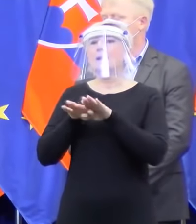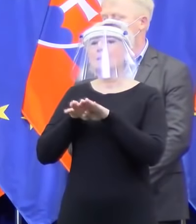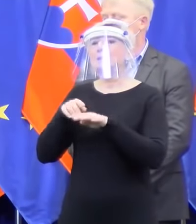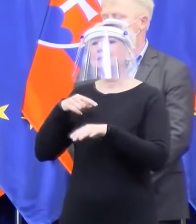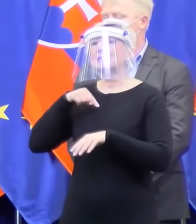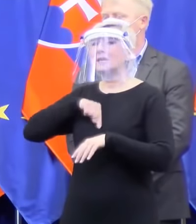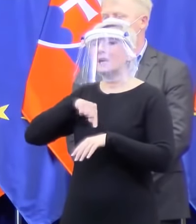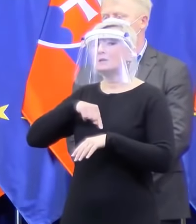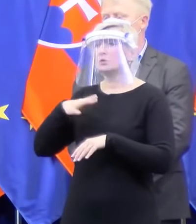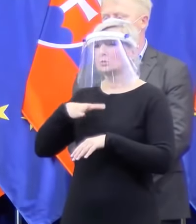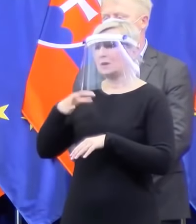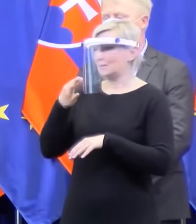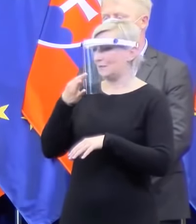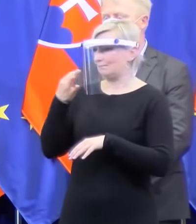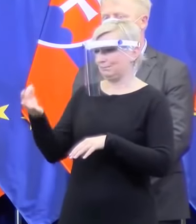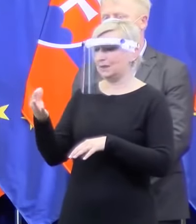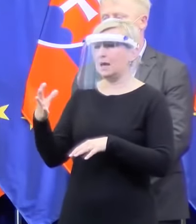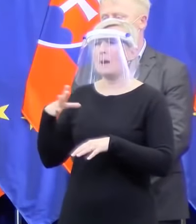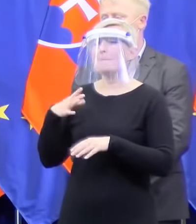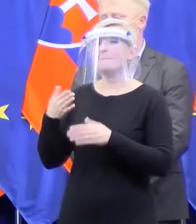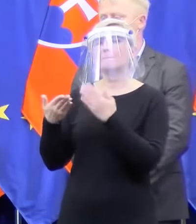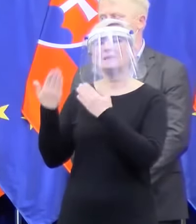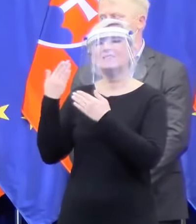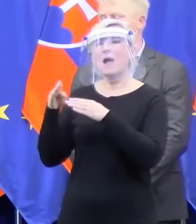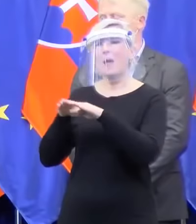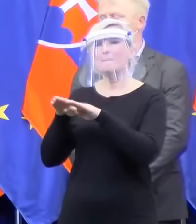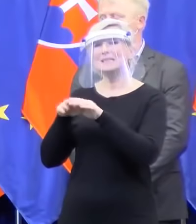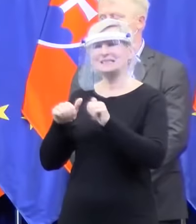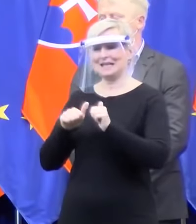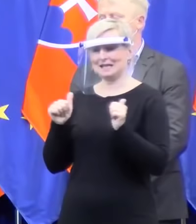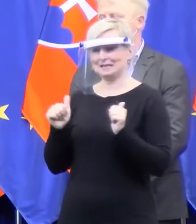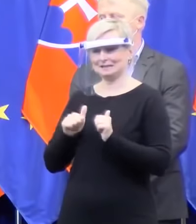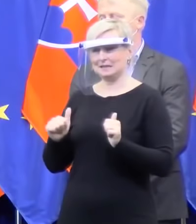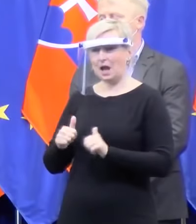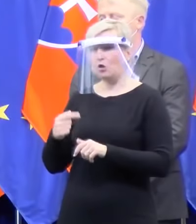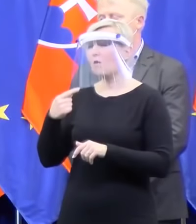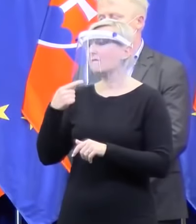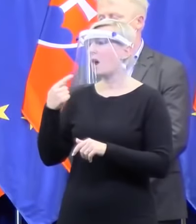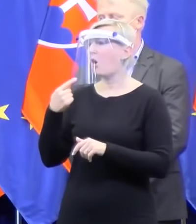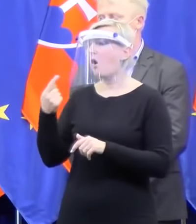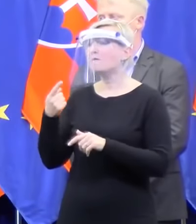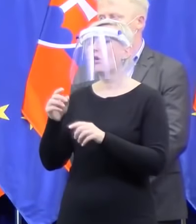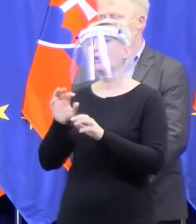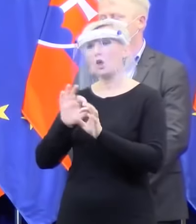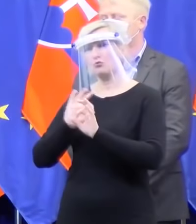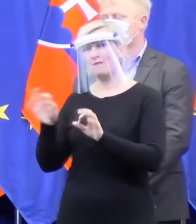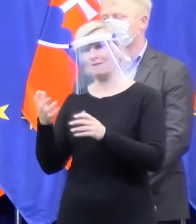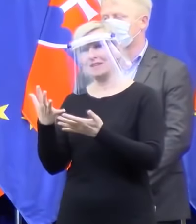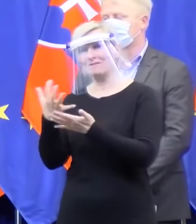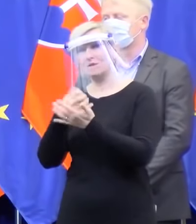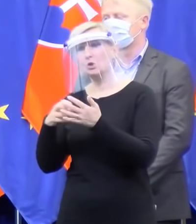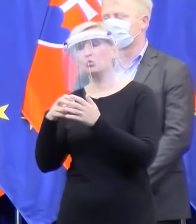Včera pani ex-ministerka sa hodala o aplikácii, tak či ju využijete, alebo aký ten stav? Ďakujem.